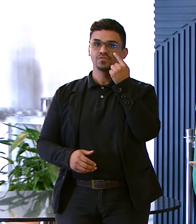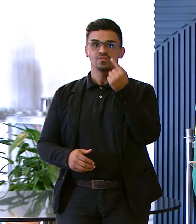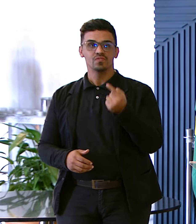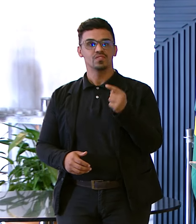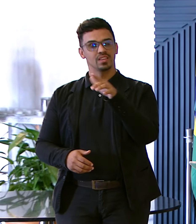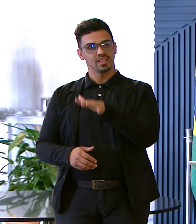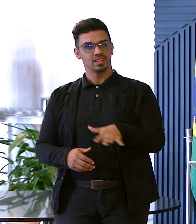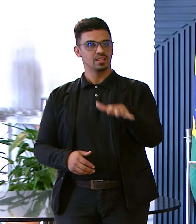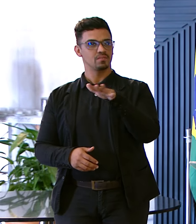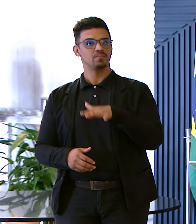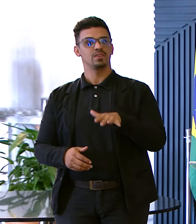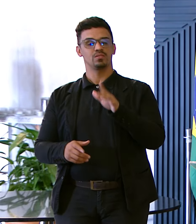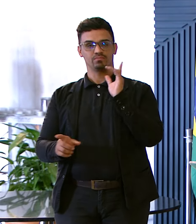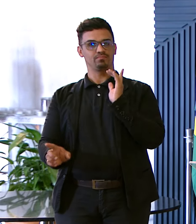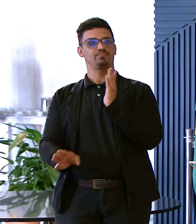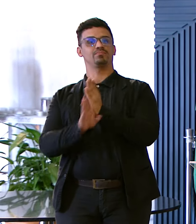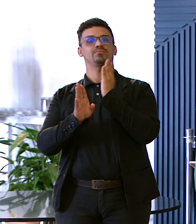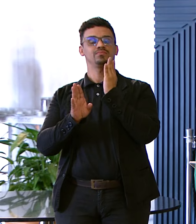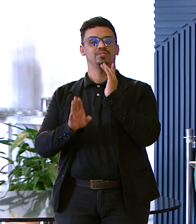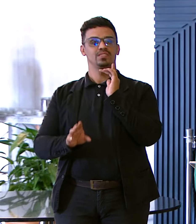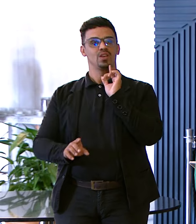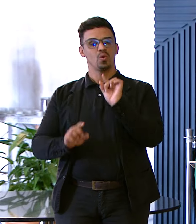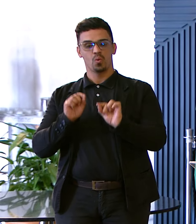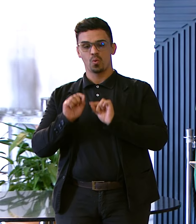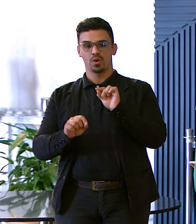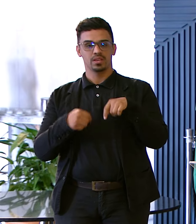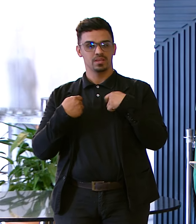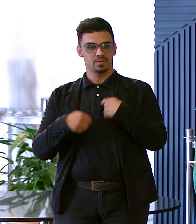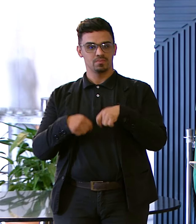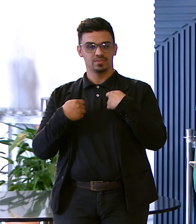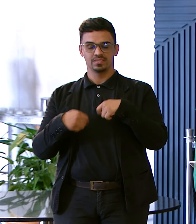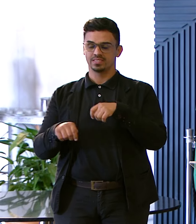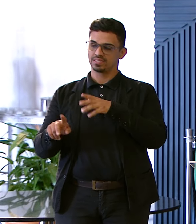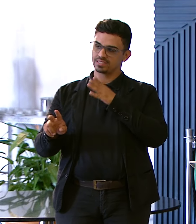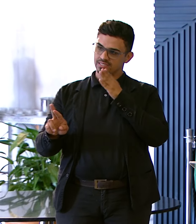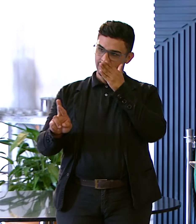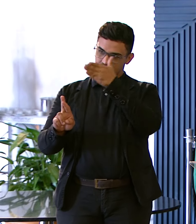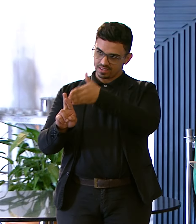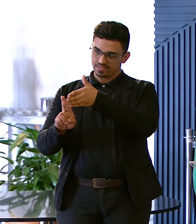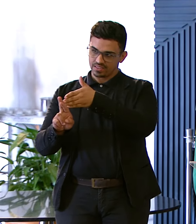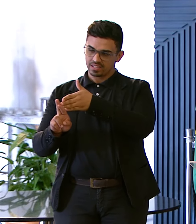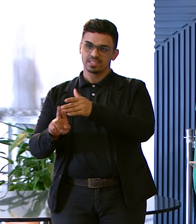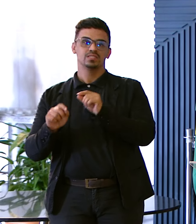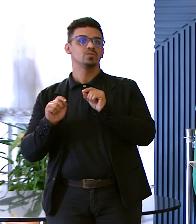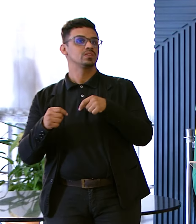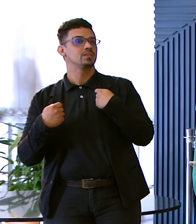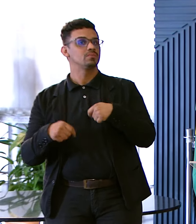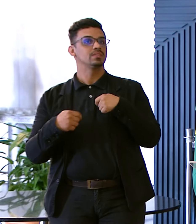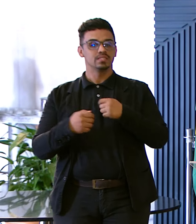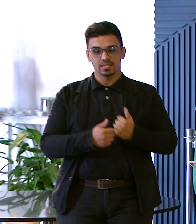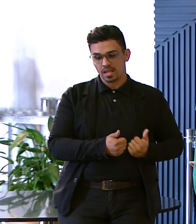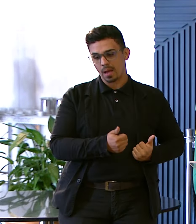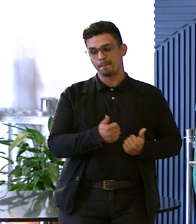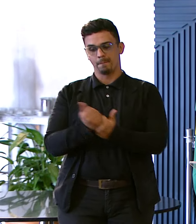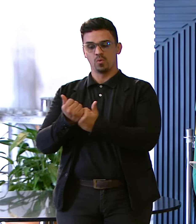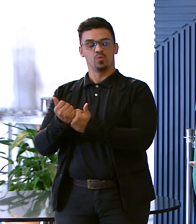lado Sentado na mesa Quem elas precisam Que dar Mais apoio